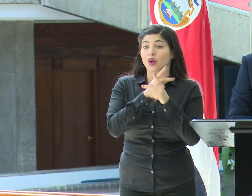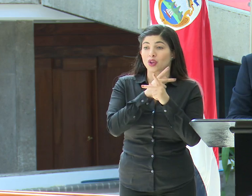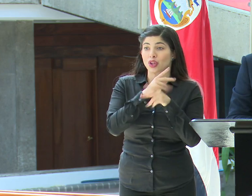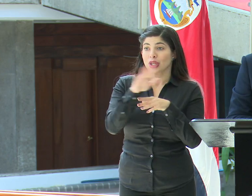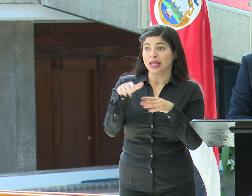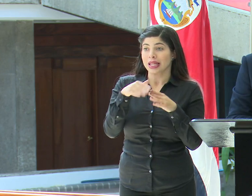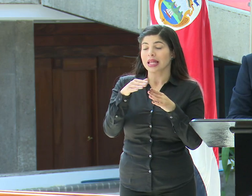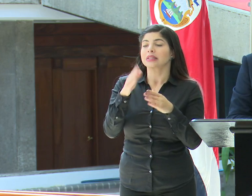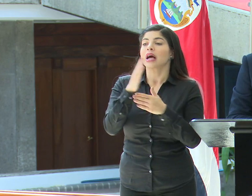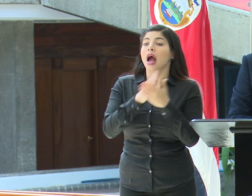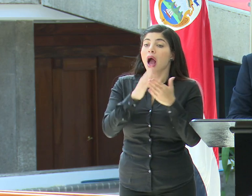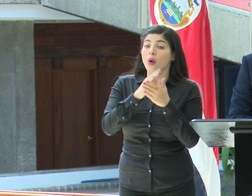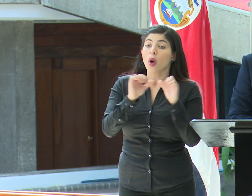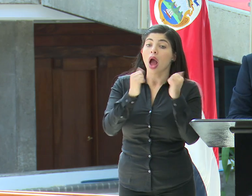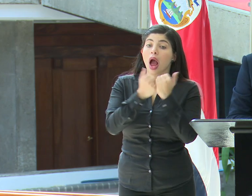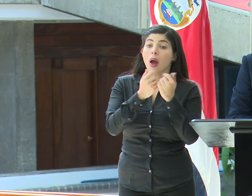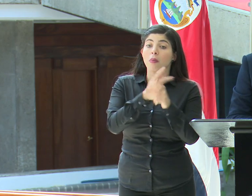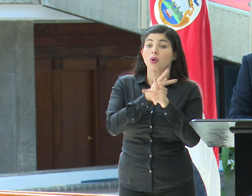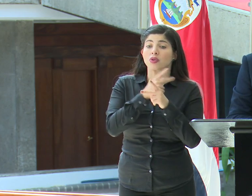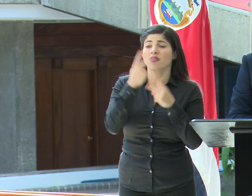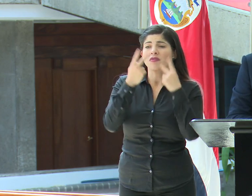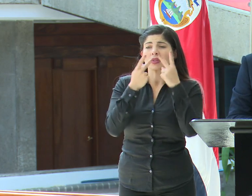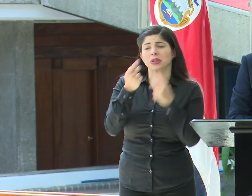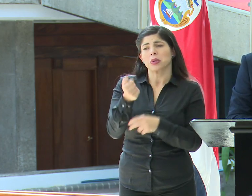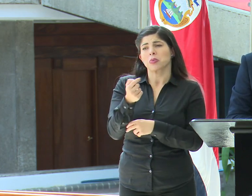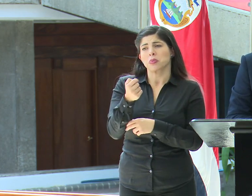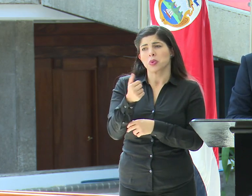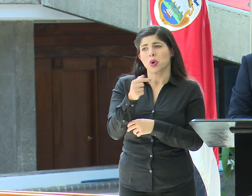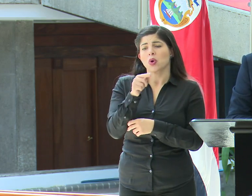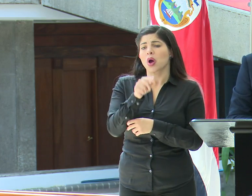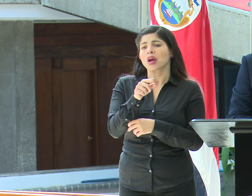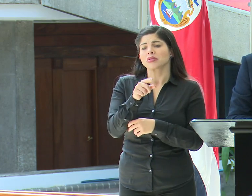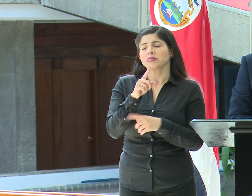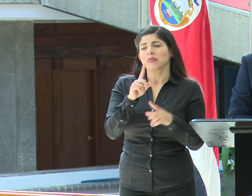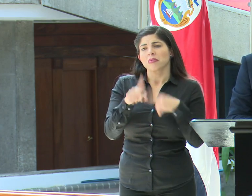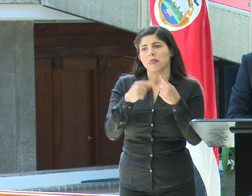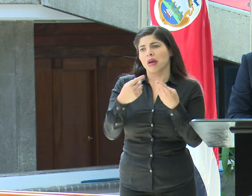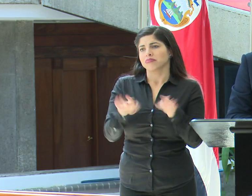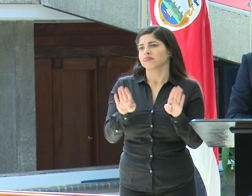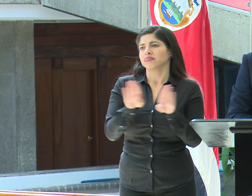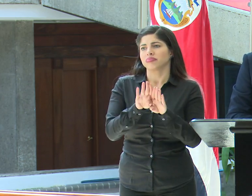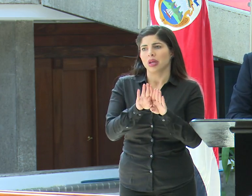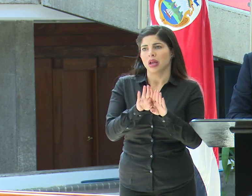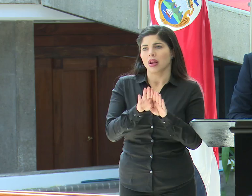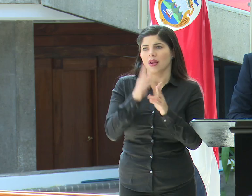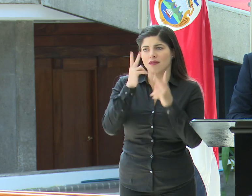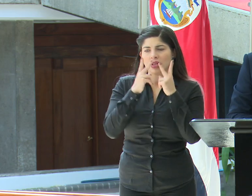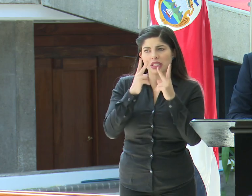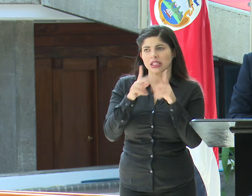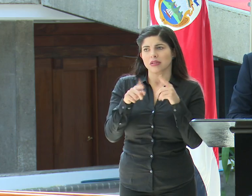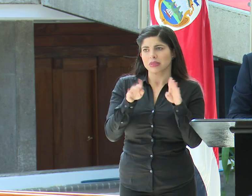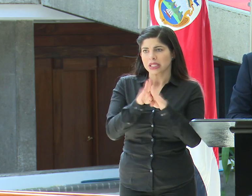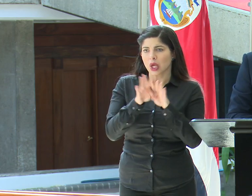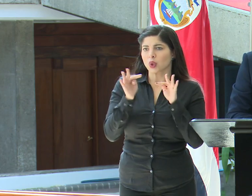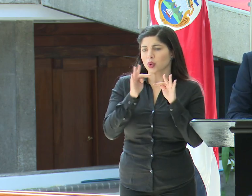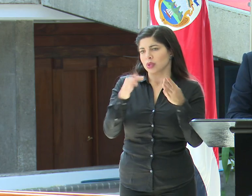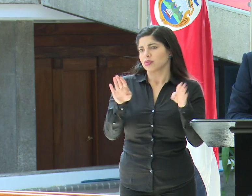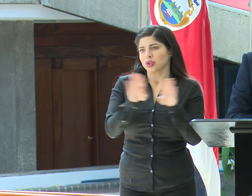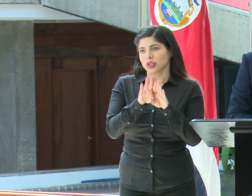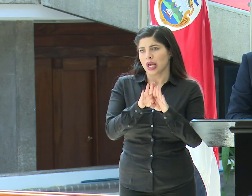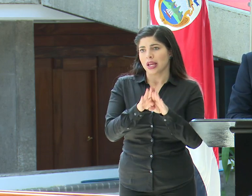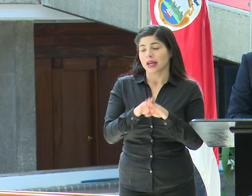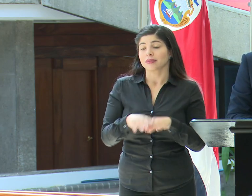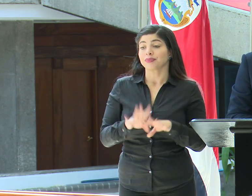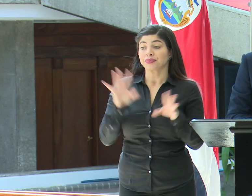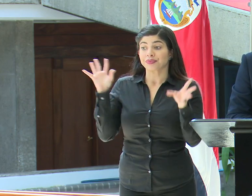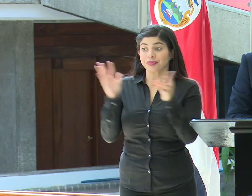algunas áreas y diversas protegidas que tienen poca visitación y ellas se van a cerrar a la visitación y al turismo. Aún